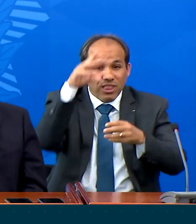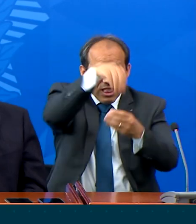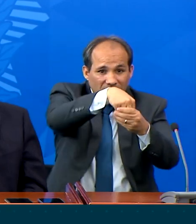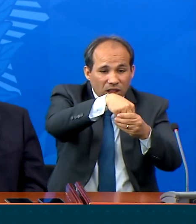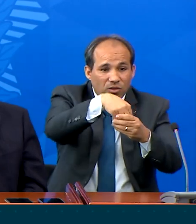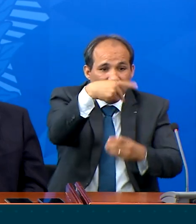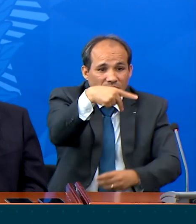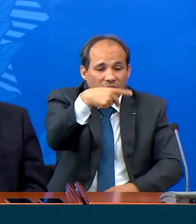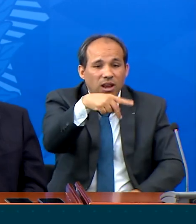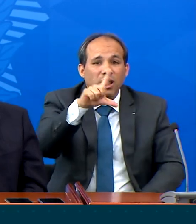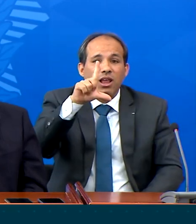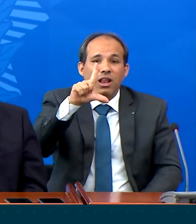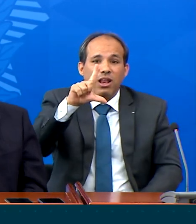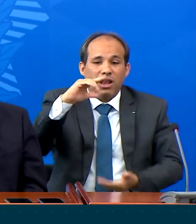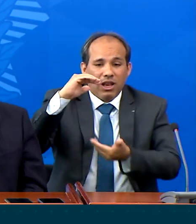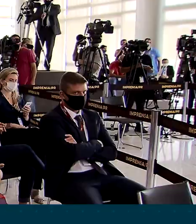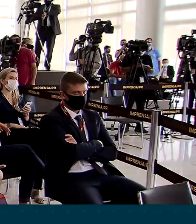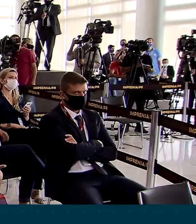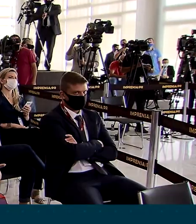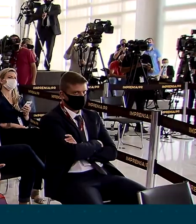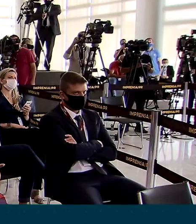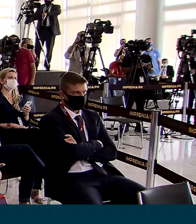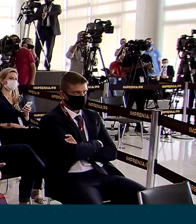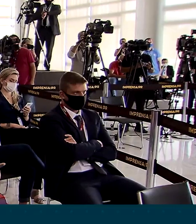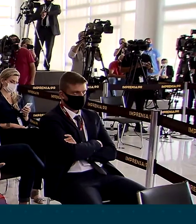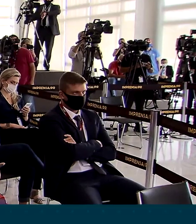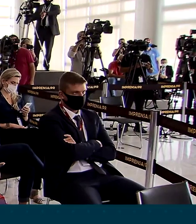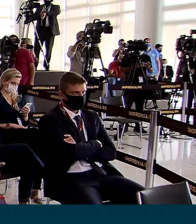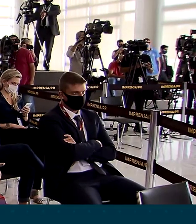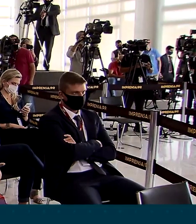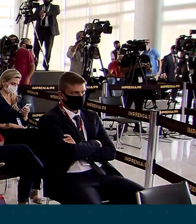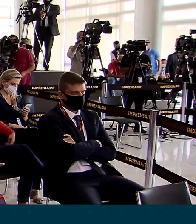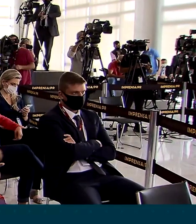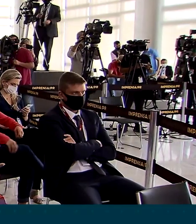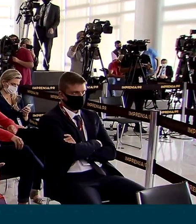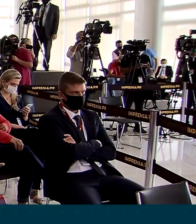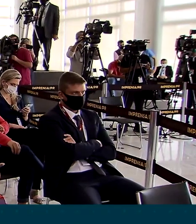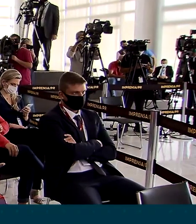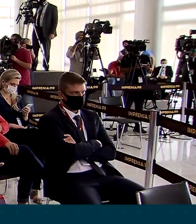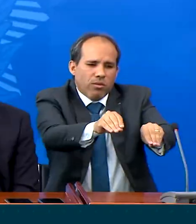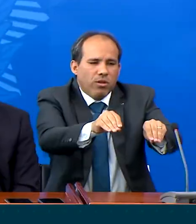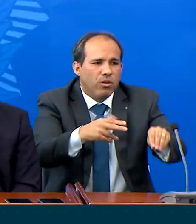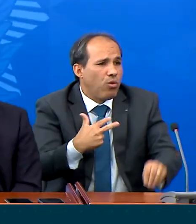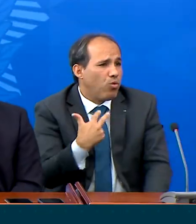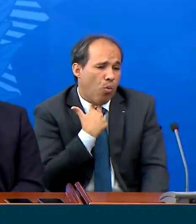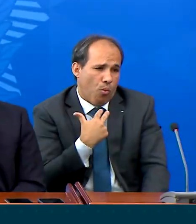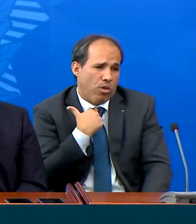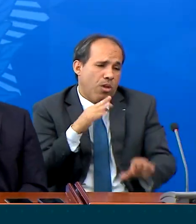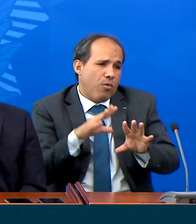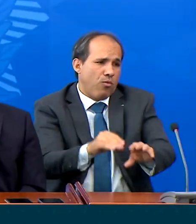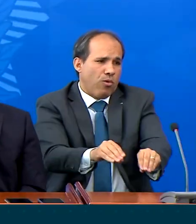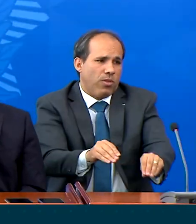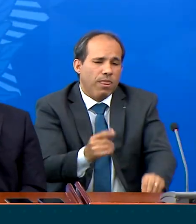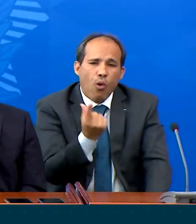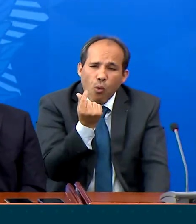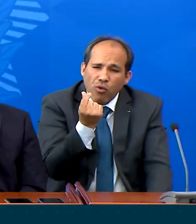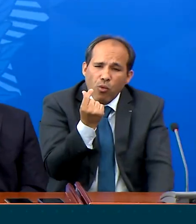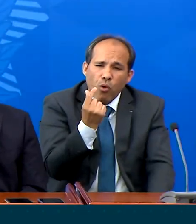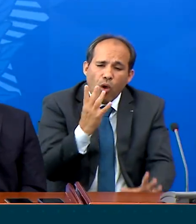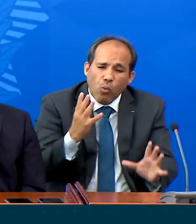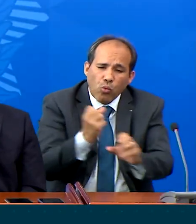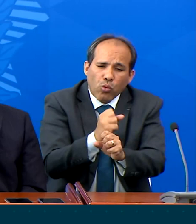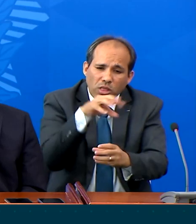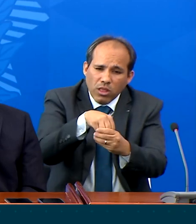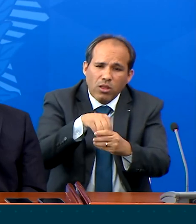do litro de cada combustível. Nós não queremos interferir, nem vamos, nem podemos, no valor total do